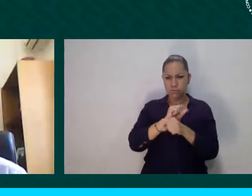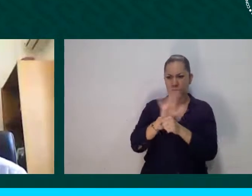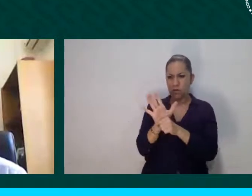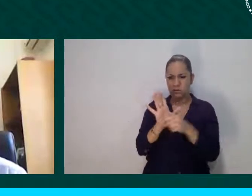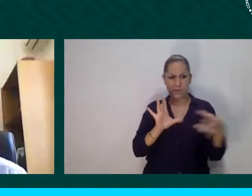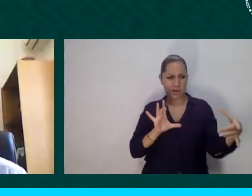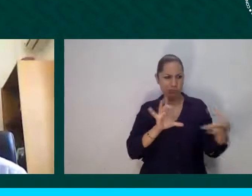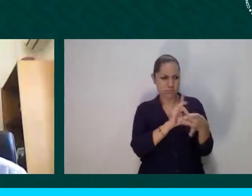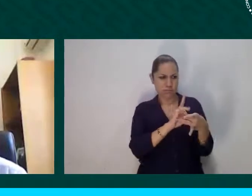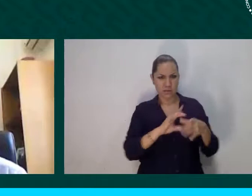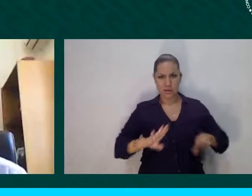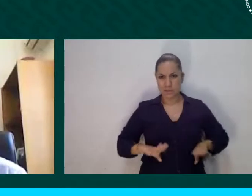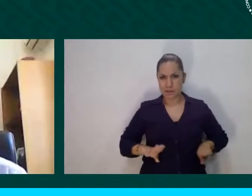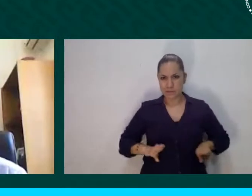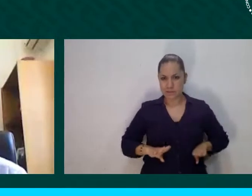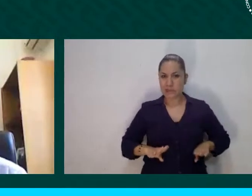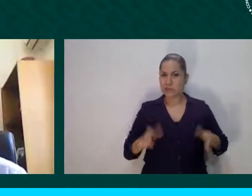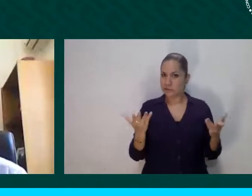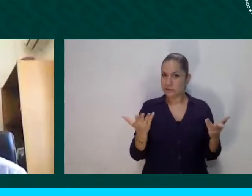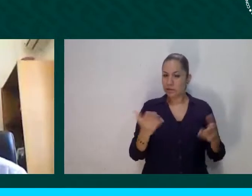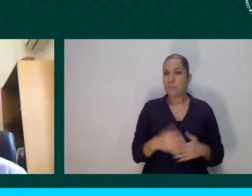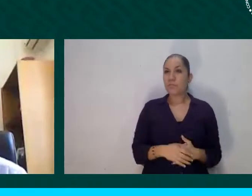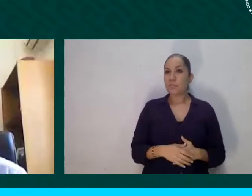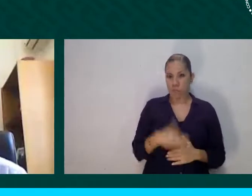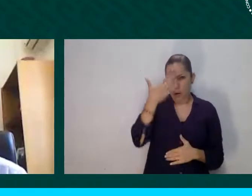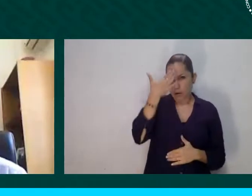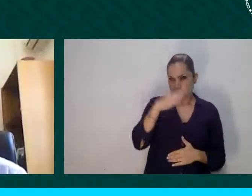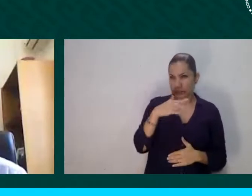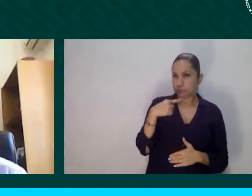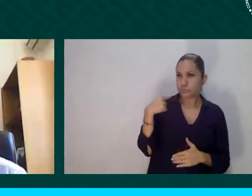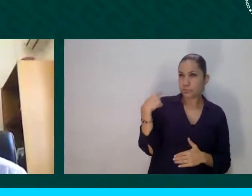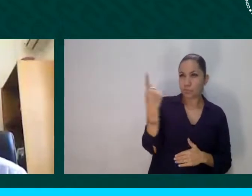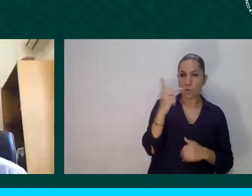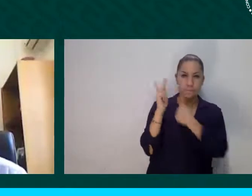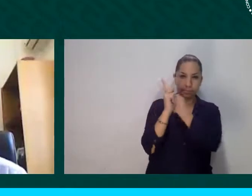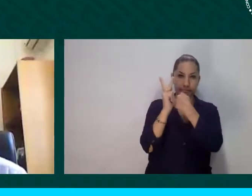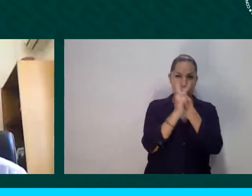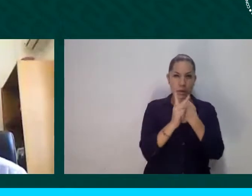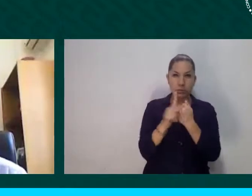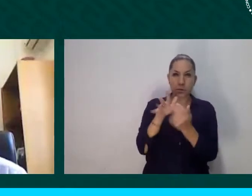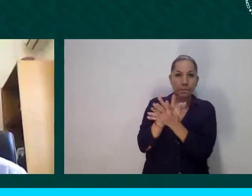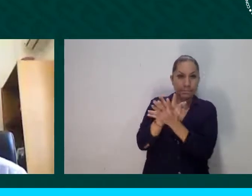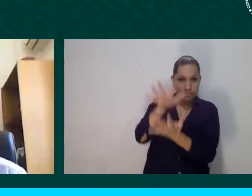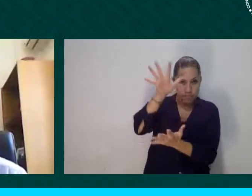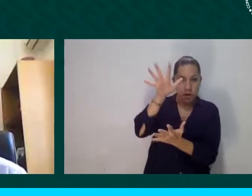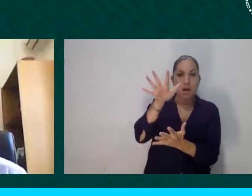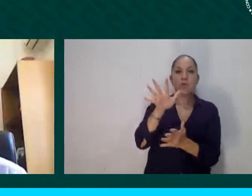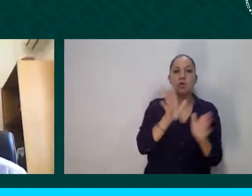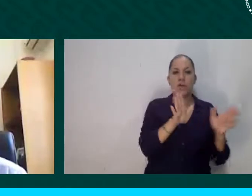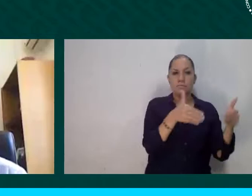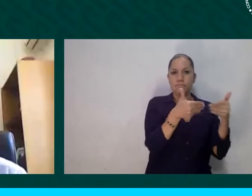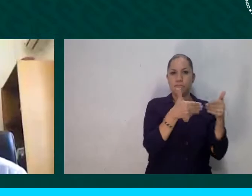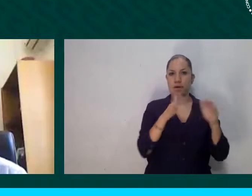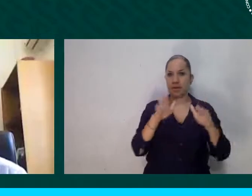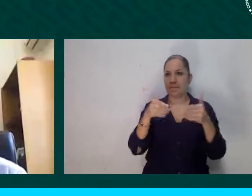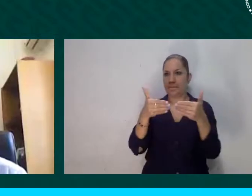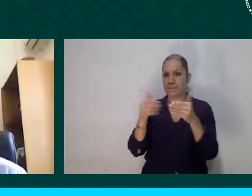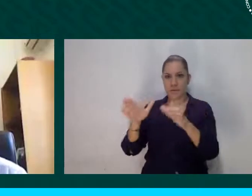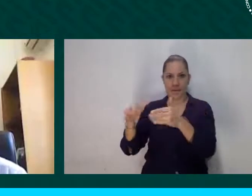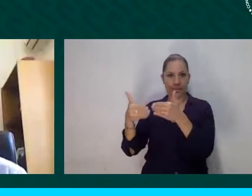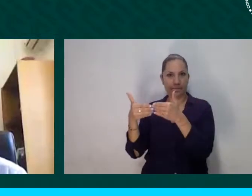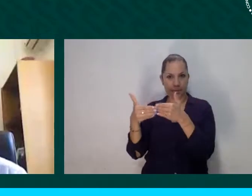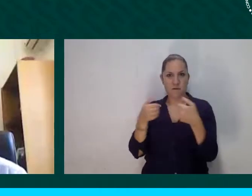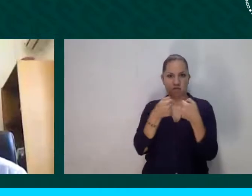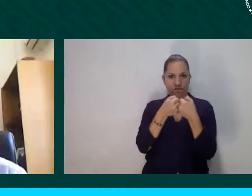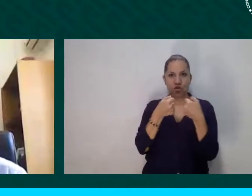cerraron sus fronteras. Hay un grave incremento del desempleo a nivel